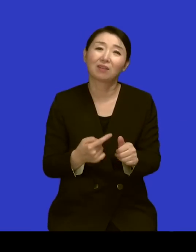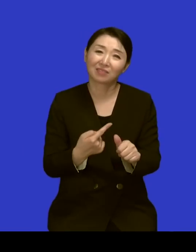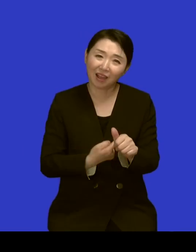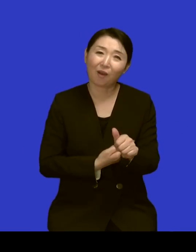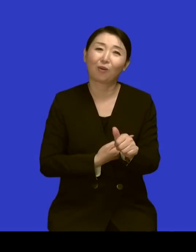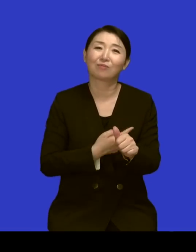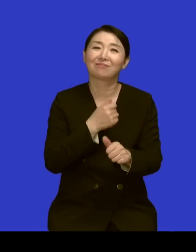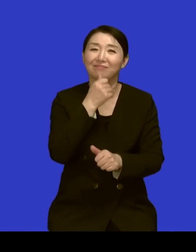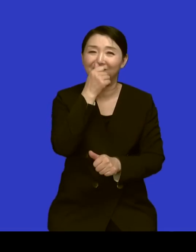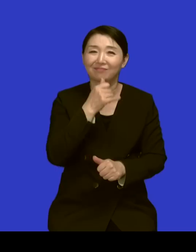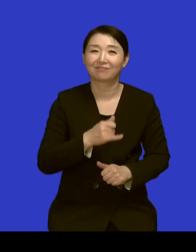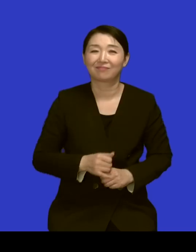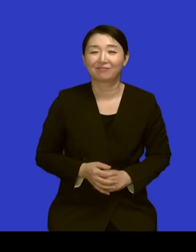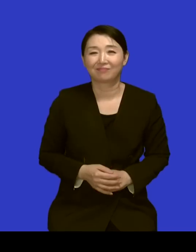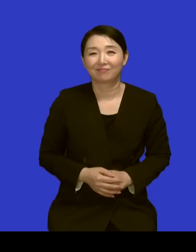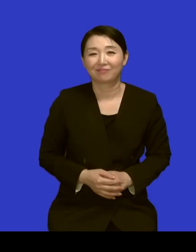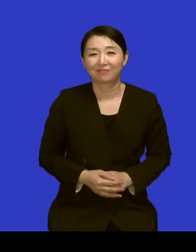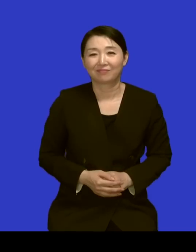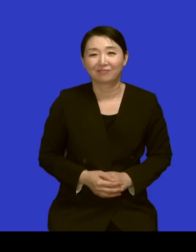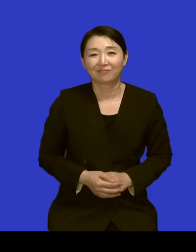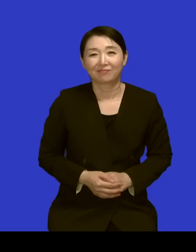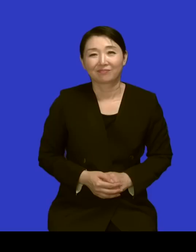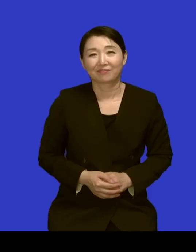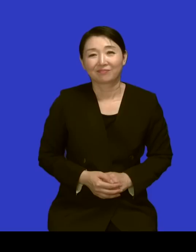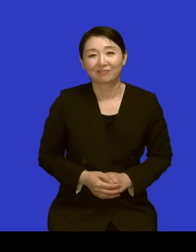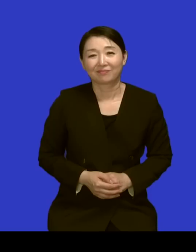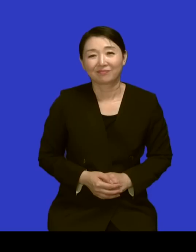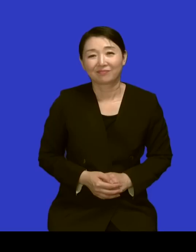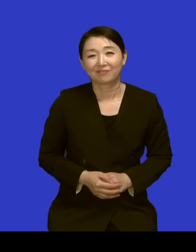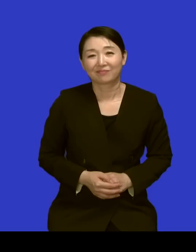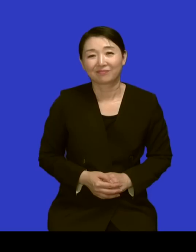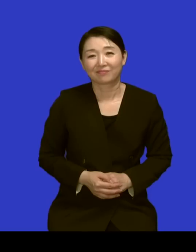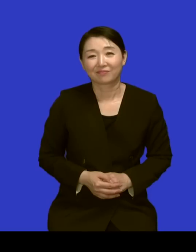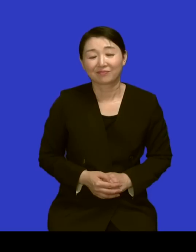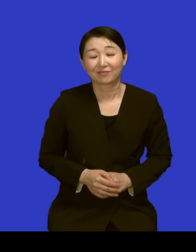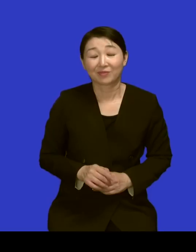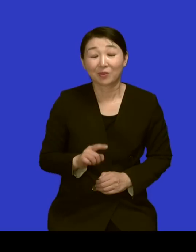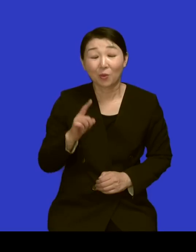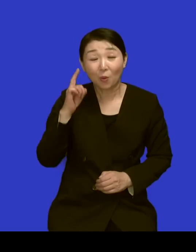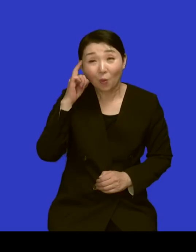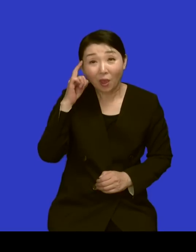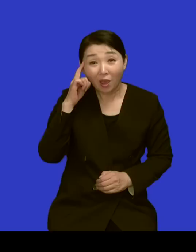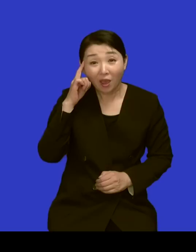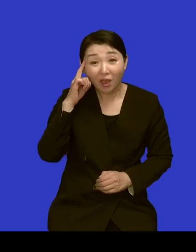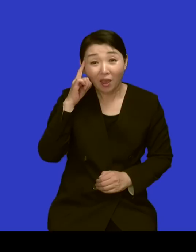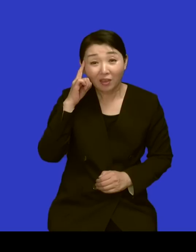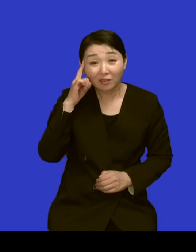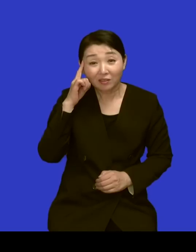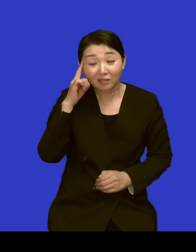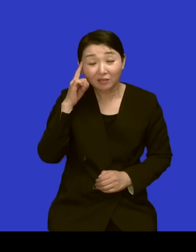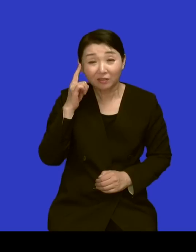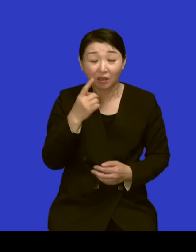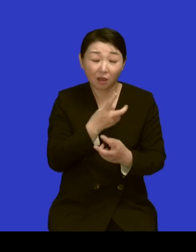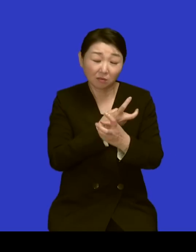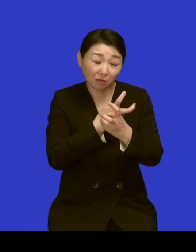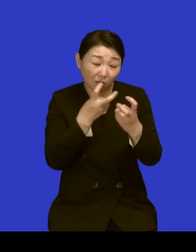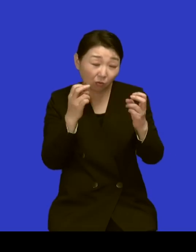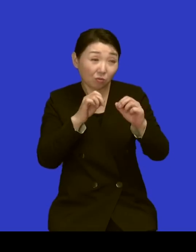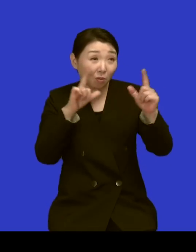그러니까 어떤 날은 아 아 자다가도 보면 미친 사람들 아 무섭잖아요 어릴 땐 또 네